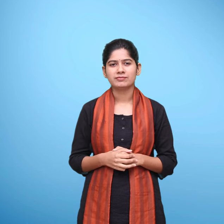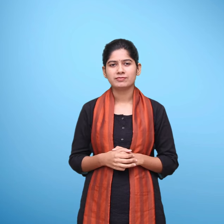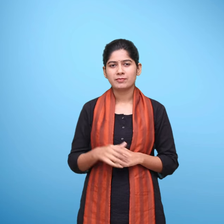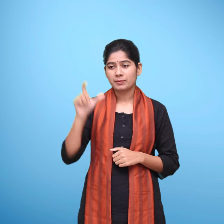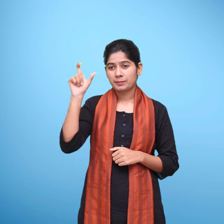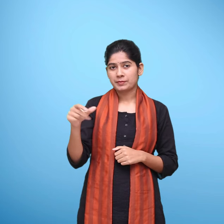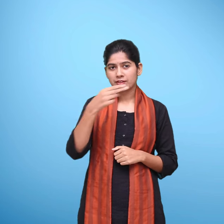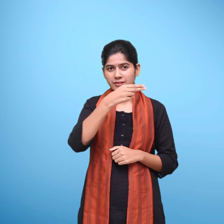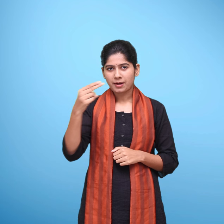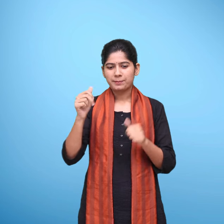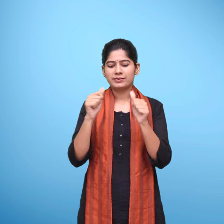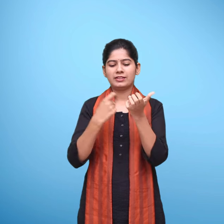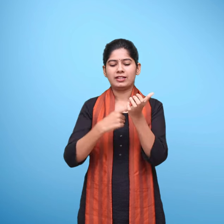राजा चौरसिया